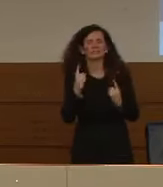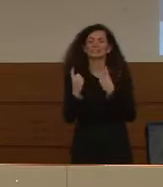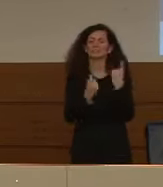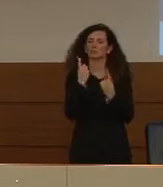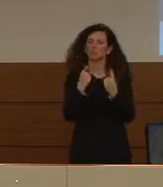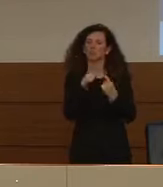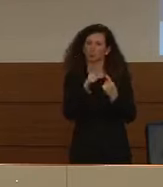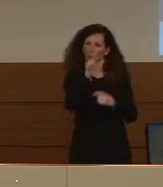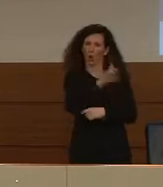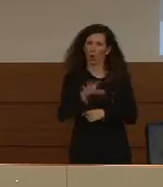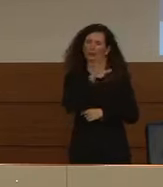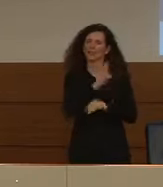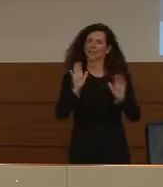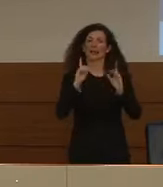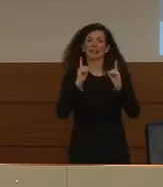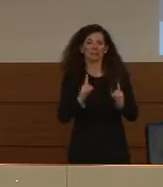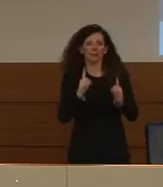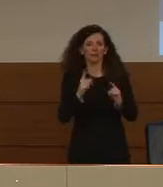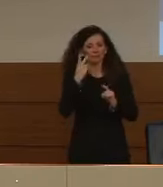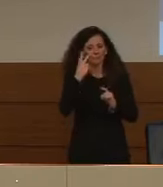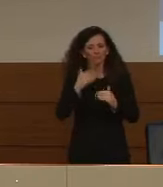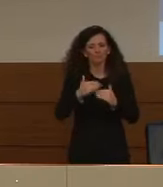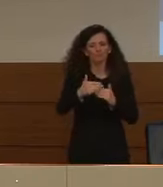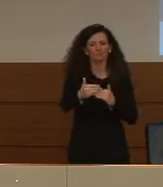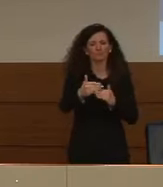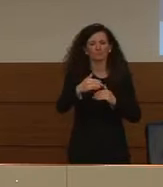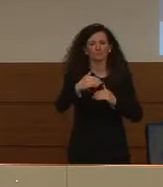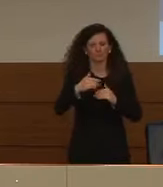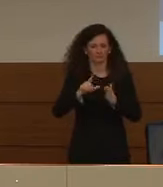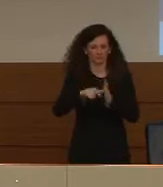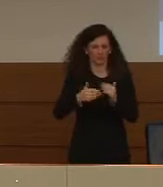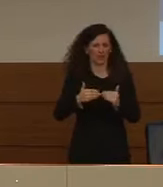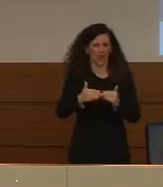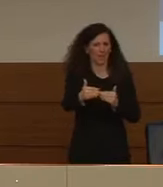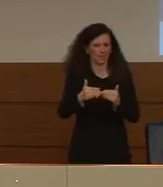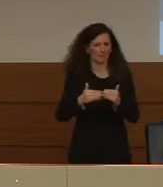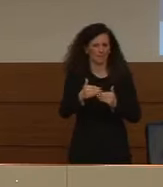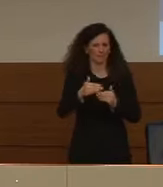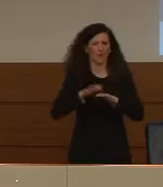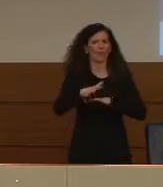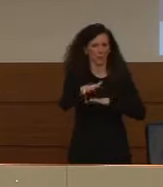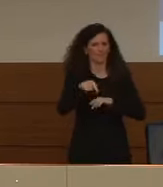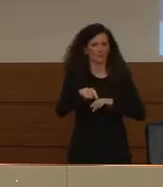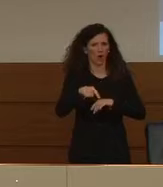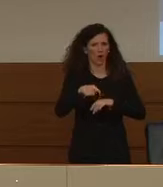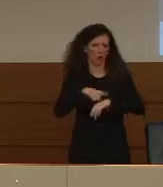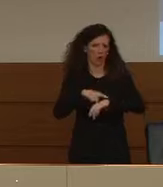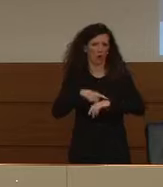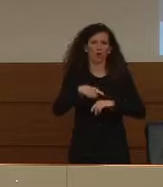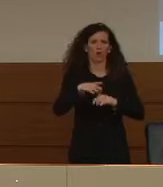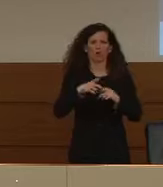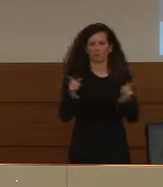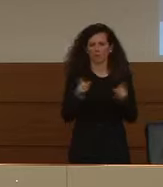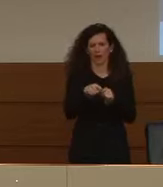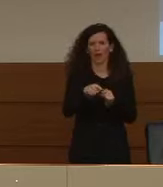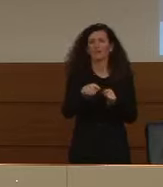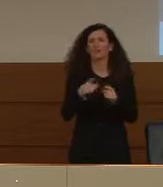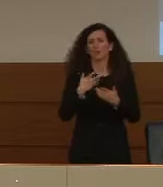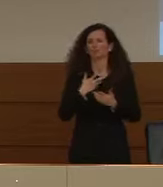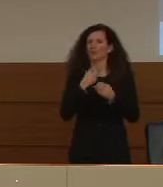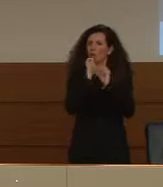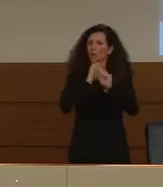prossime ore vedrete che ci saranno degli sviluppi che vi verranno comunicati nel momento in cui